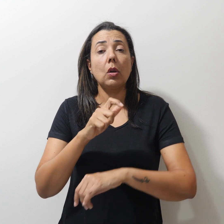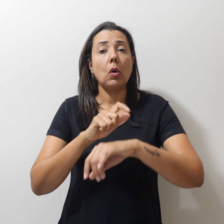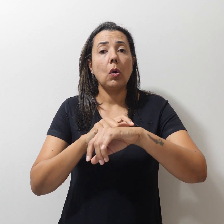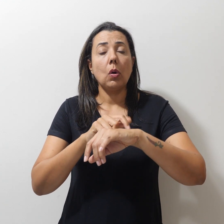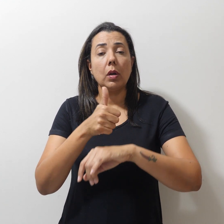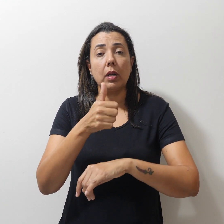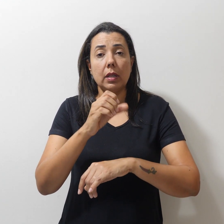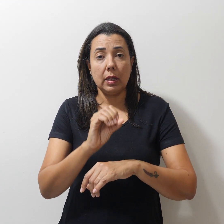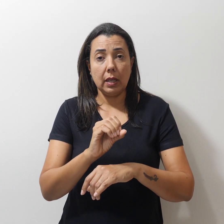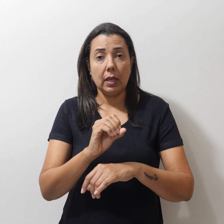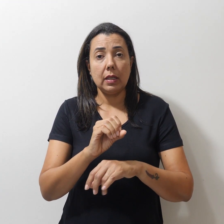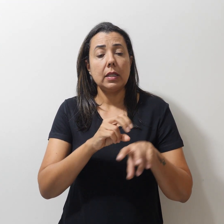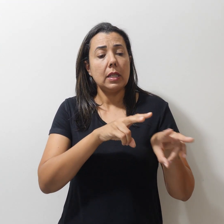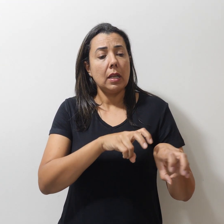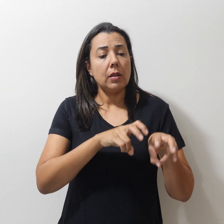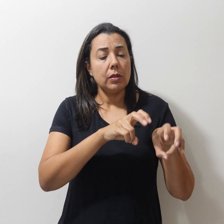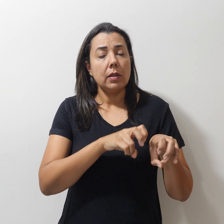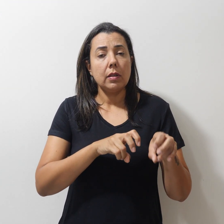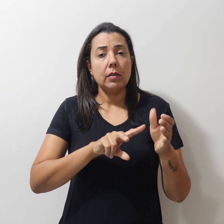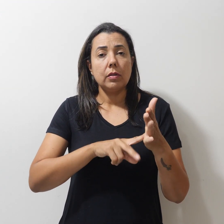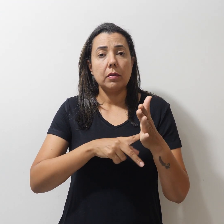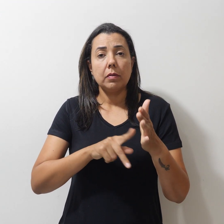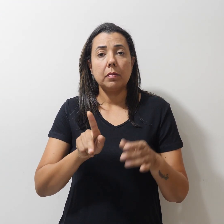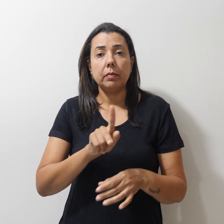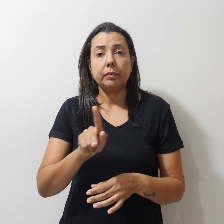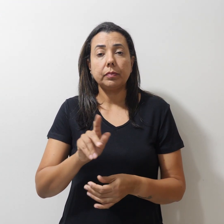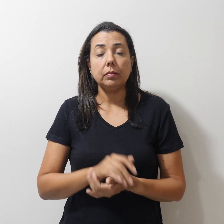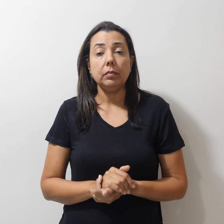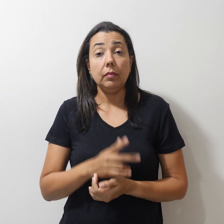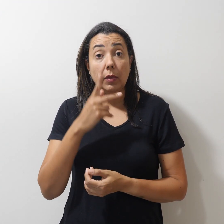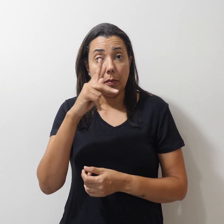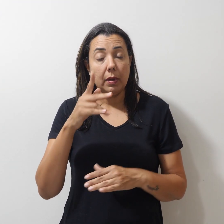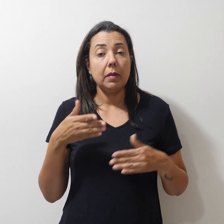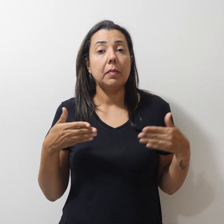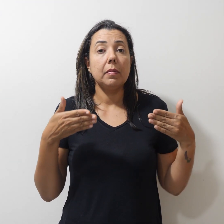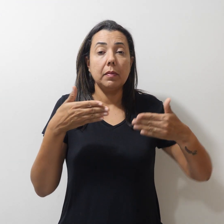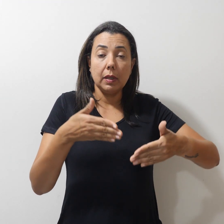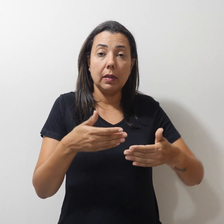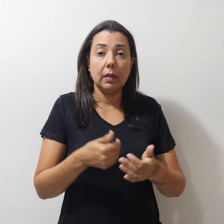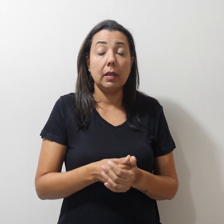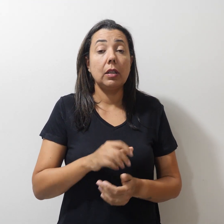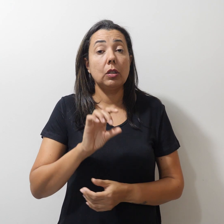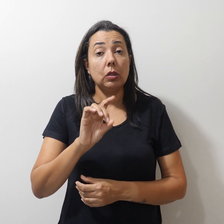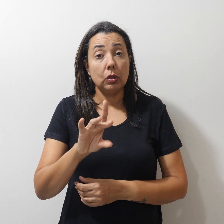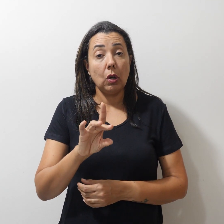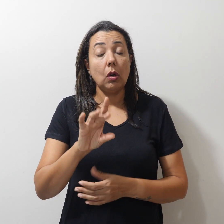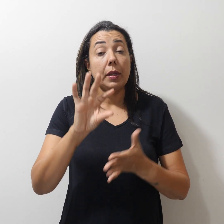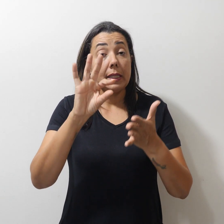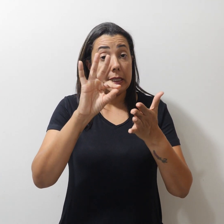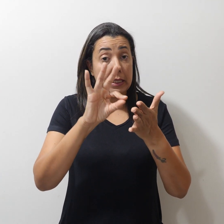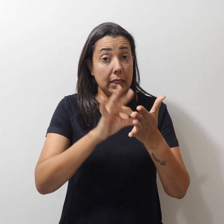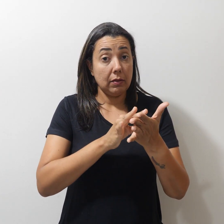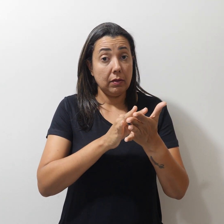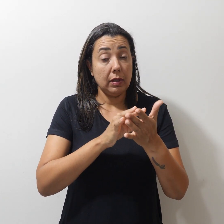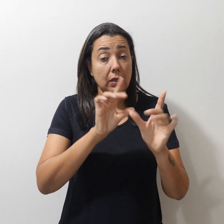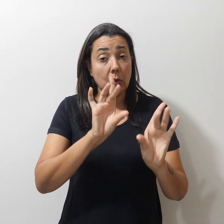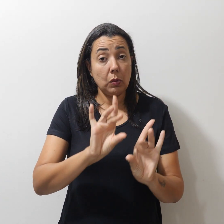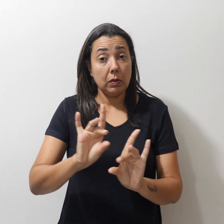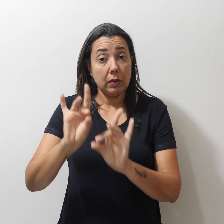horas, na Chácara do Simpro. Para participar, basta se inscrever pelo link. A